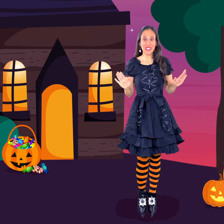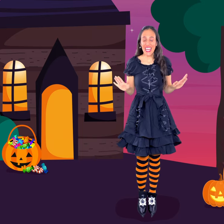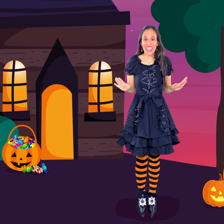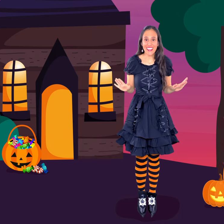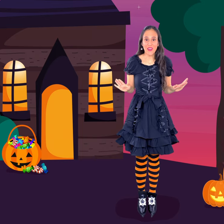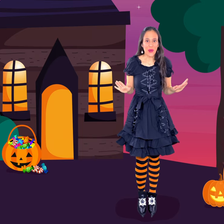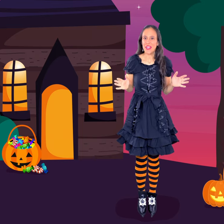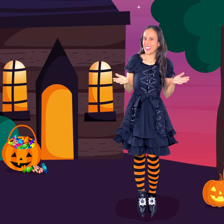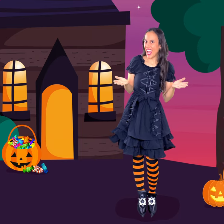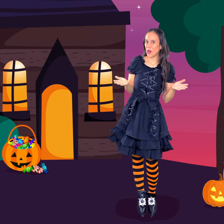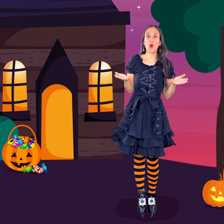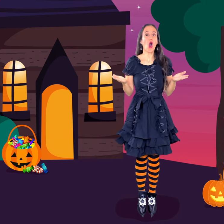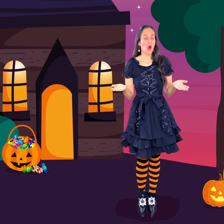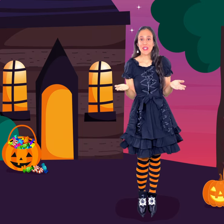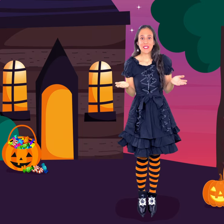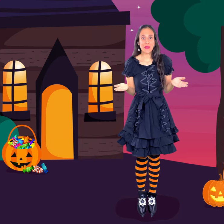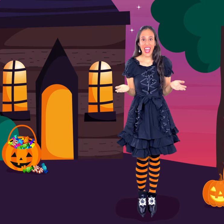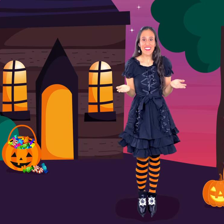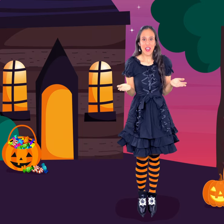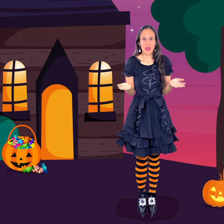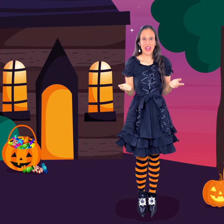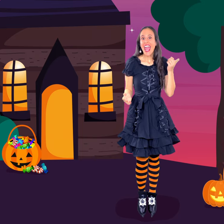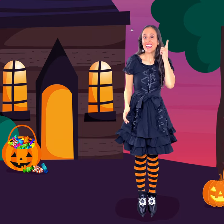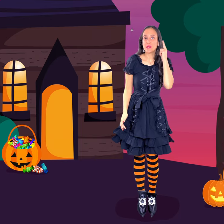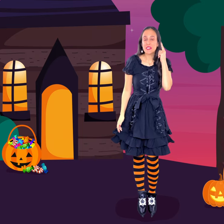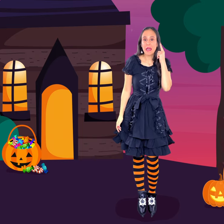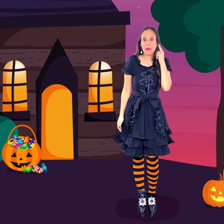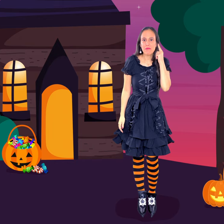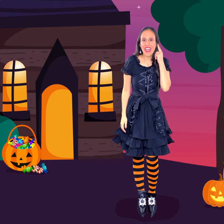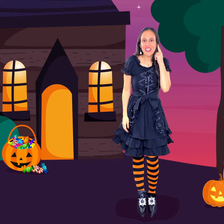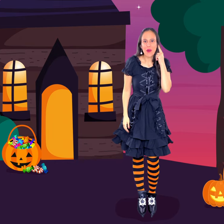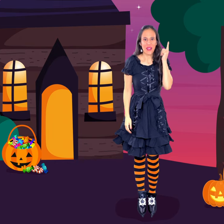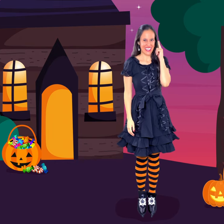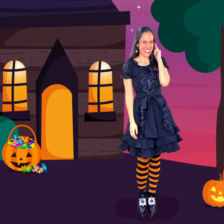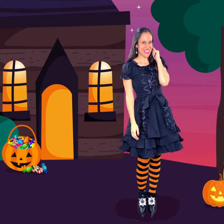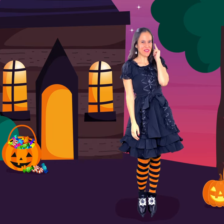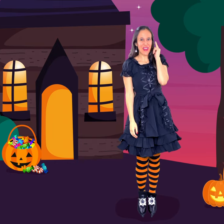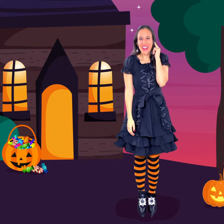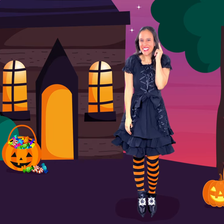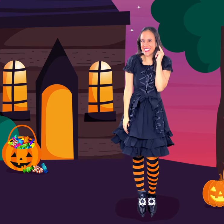seguido Now all together Escucha primero Listen first